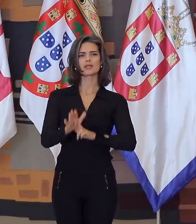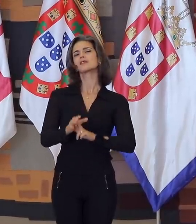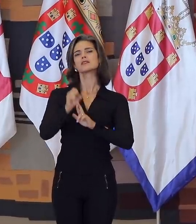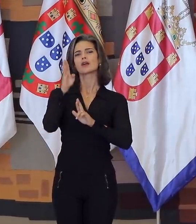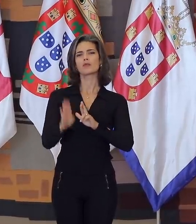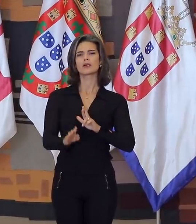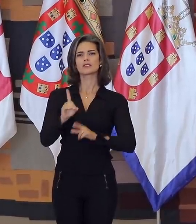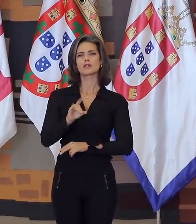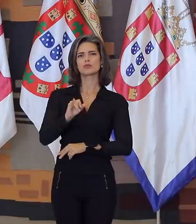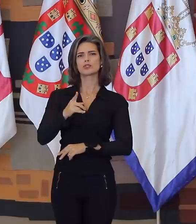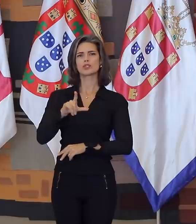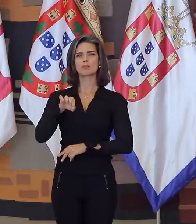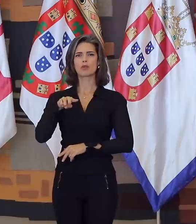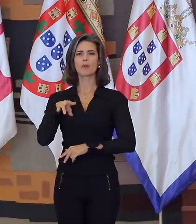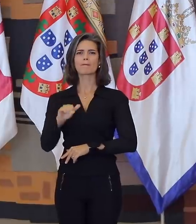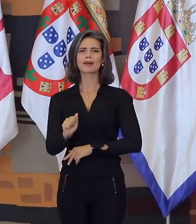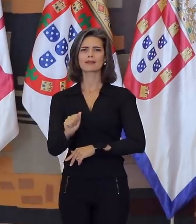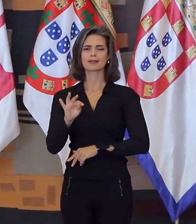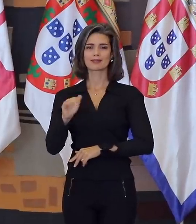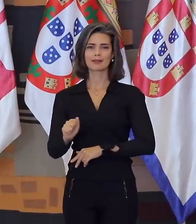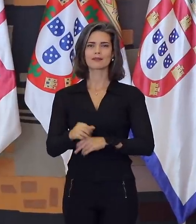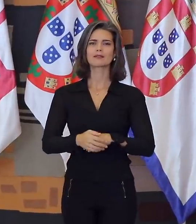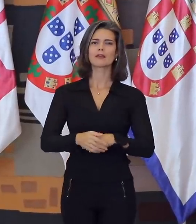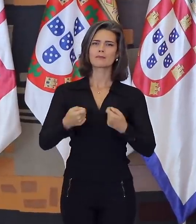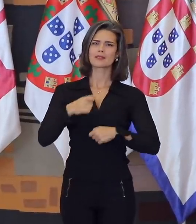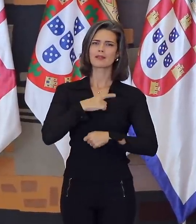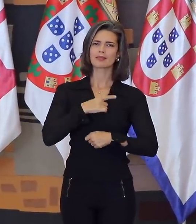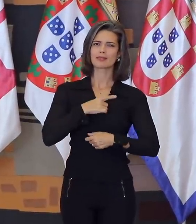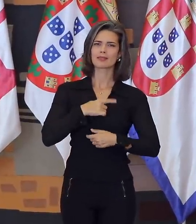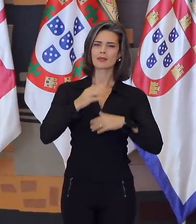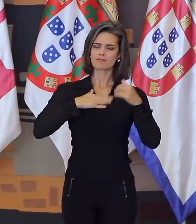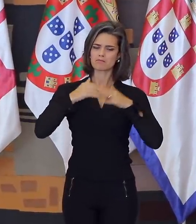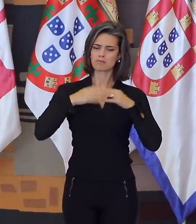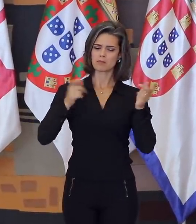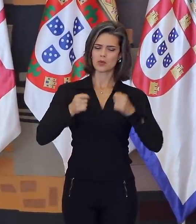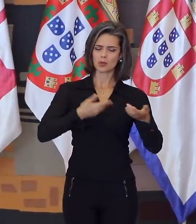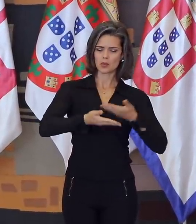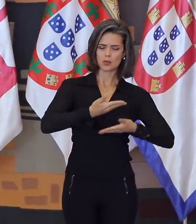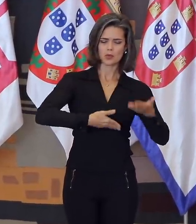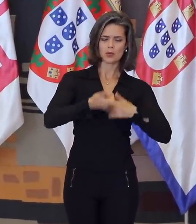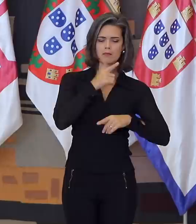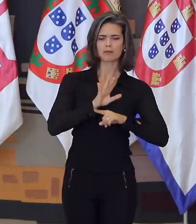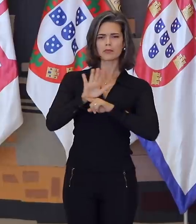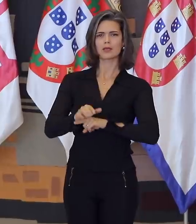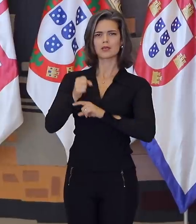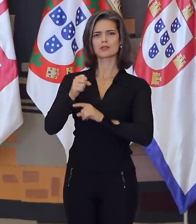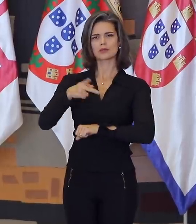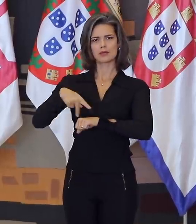Para alguns, é dispor das mais diversas habilidades negociadoras, de modo a lograr benefícios ao país.